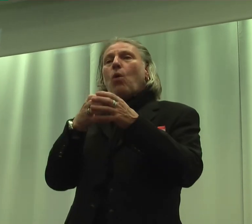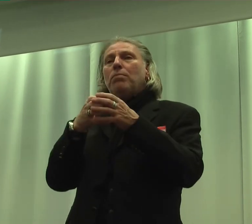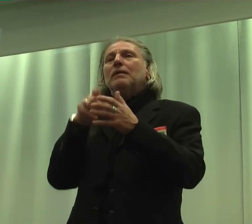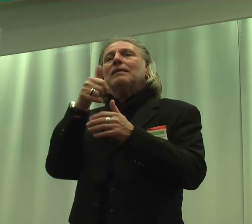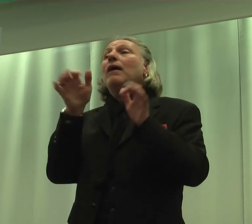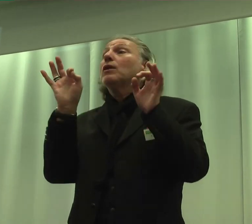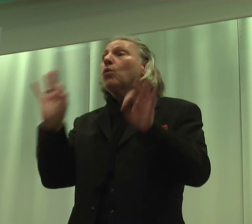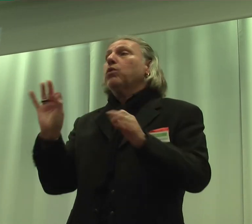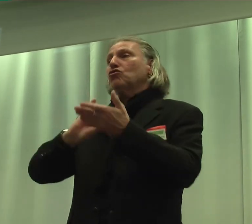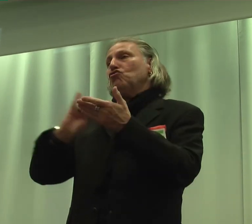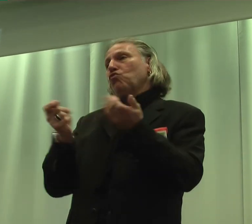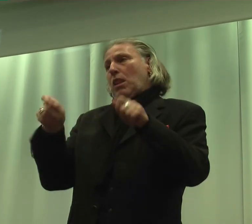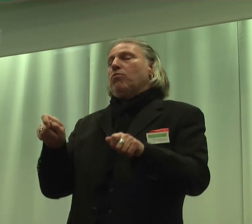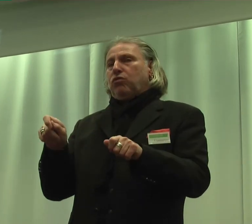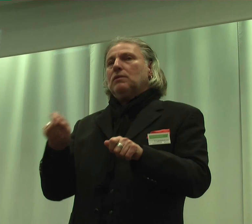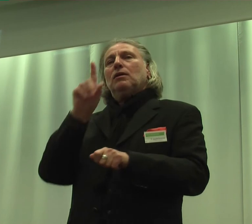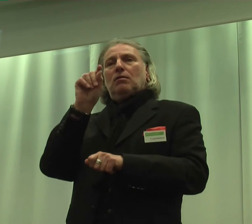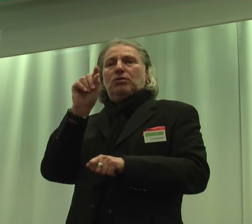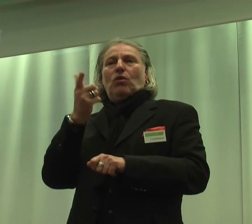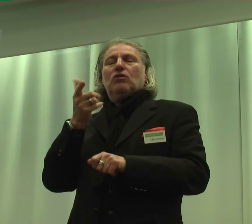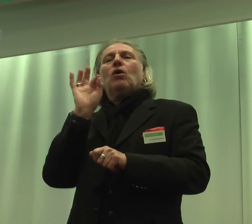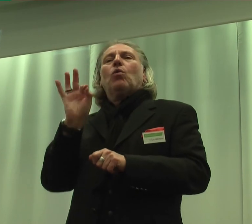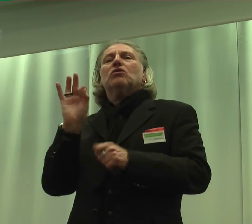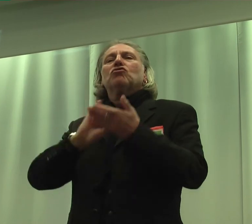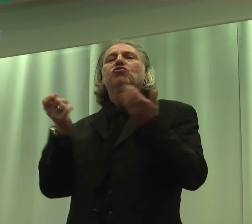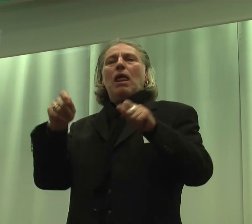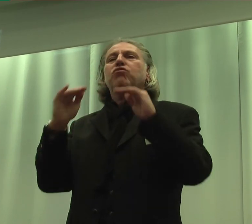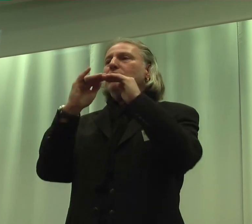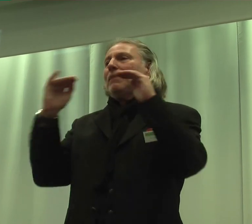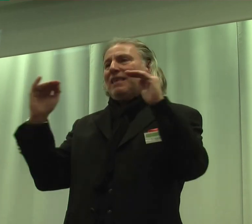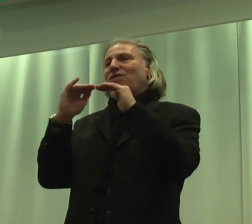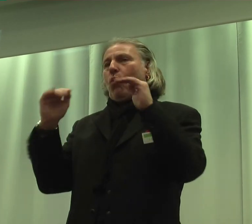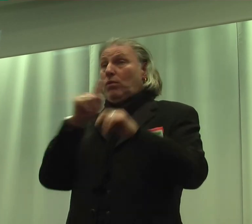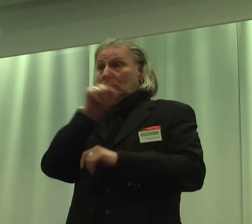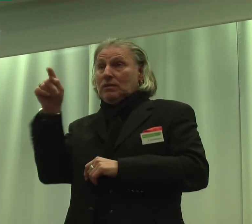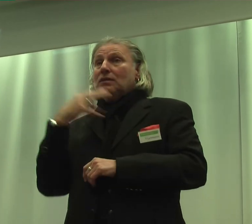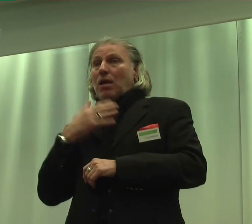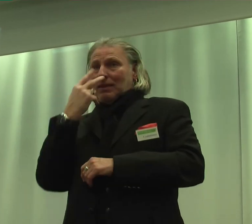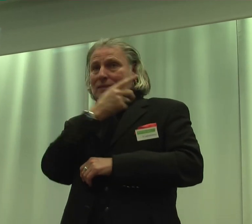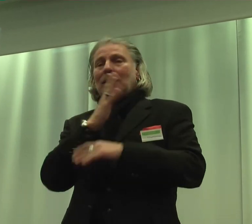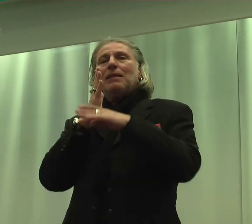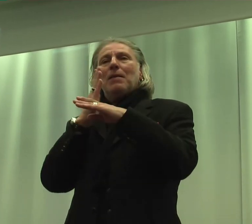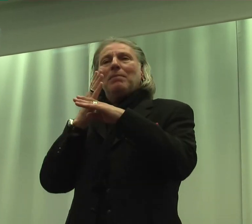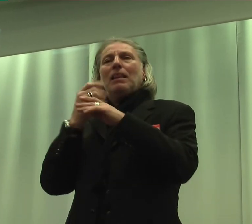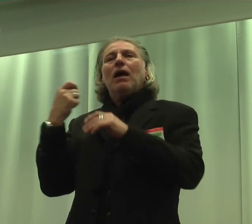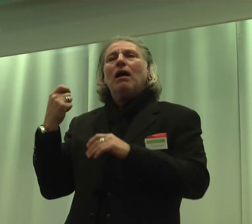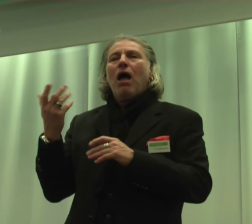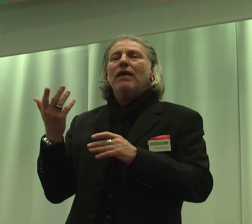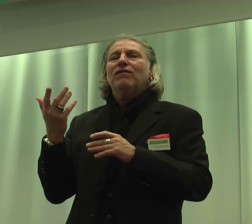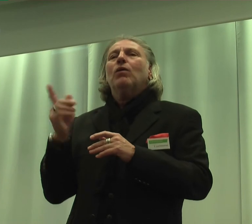Schulabschluss hat, also ein gutes Schulabschlussgebot, Sie haben gesehen, übermittelt mittlere Reife beziehungsweise Abitur,